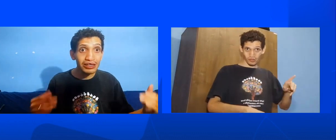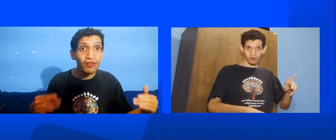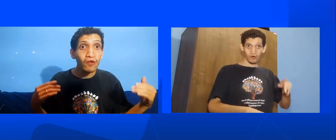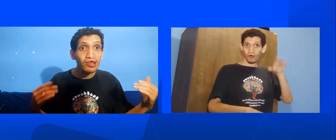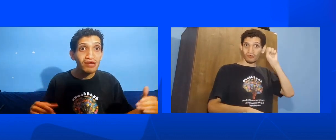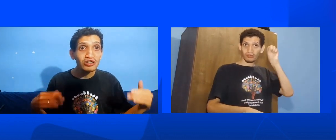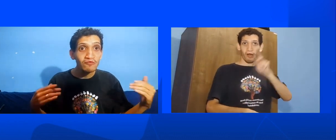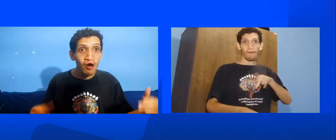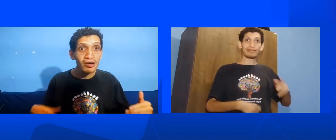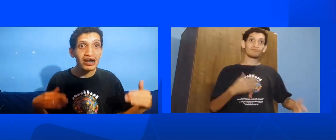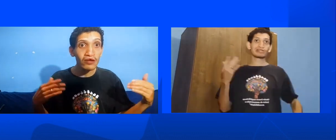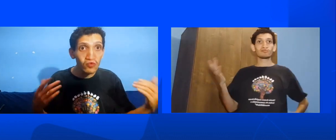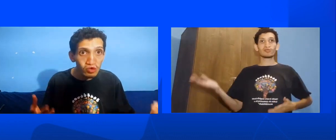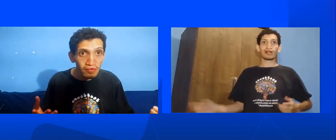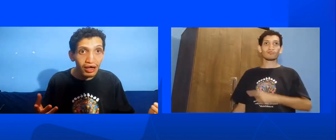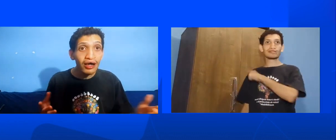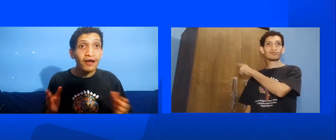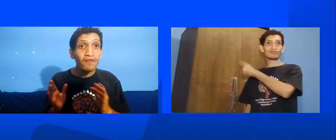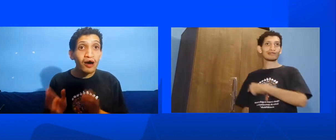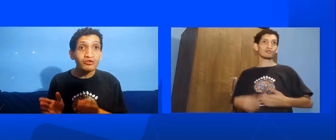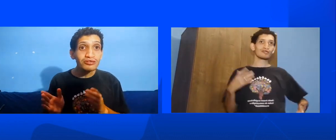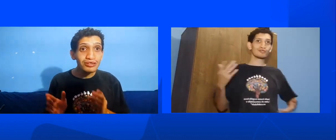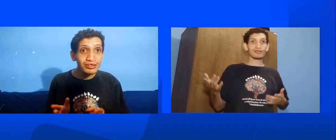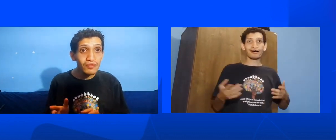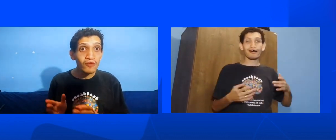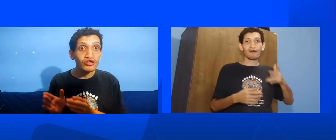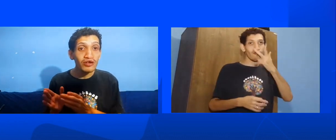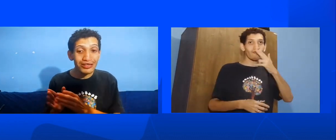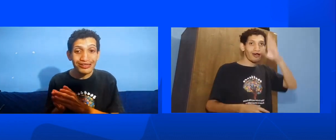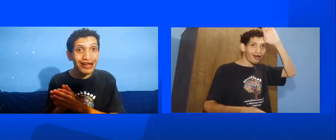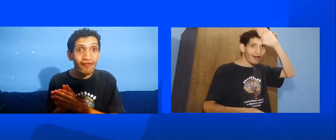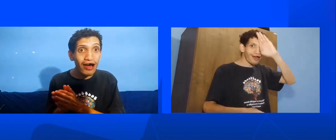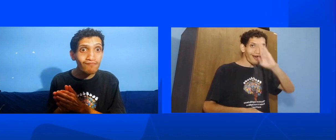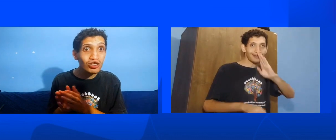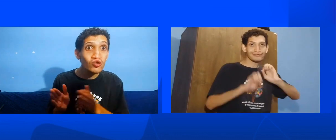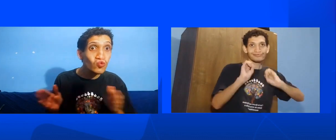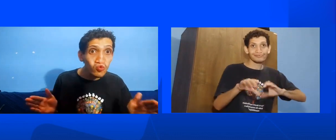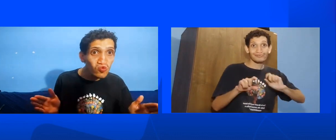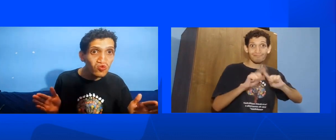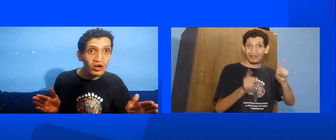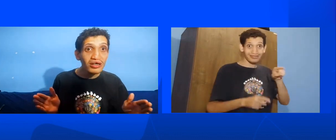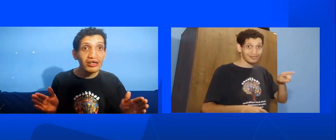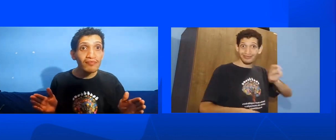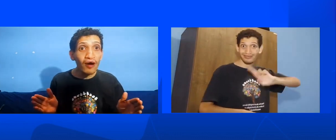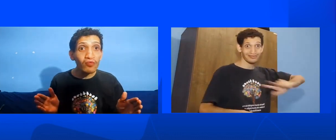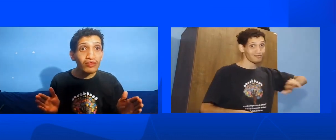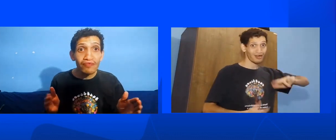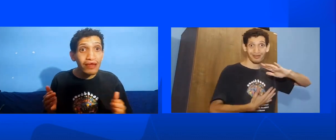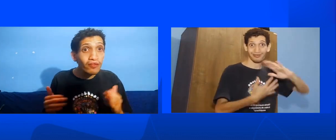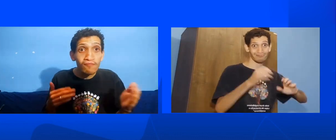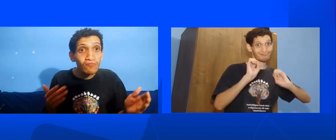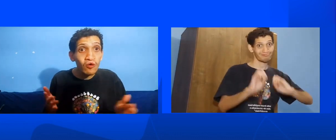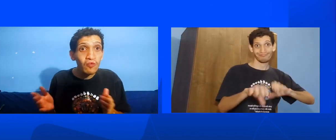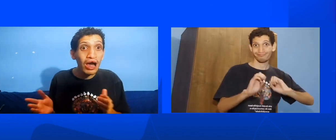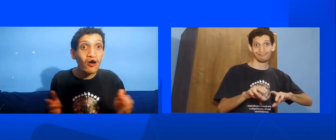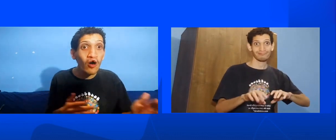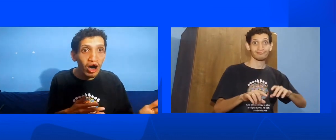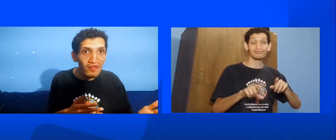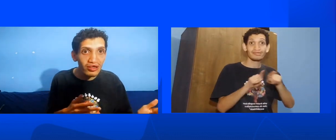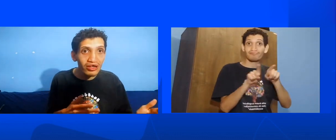ensinam Libras de Porta Gratuita Não ensinam exatamente tudo E nem tão pouco na ordem